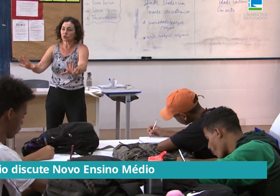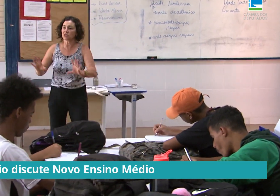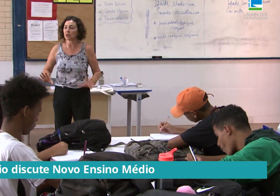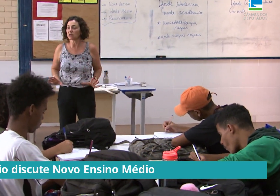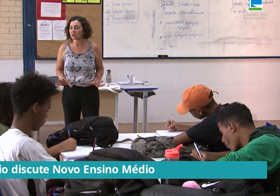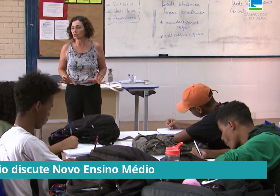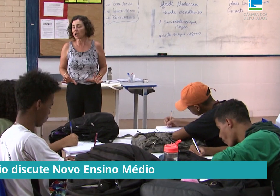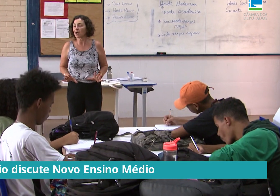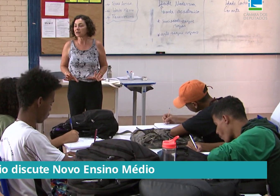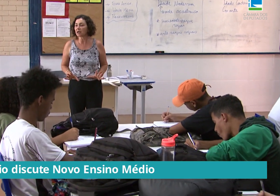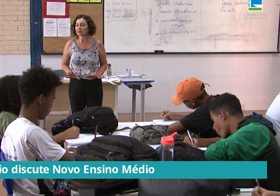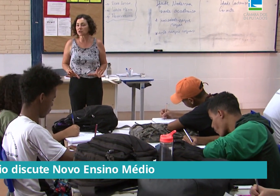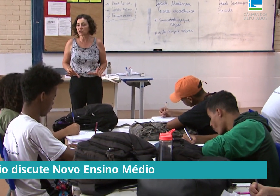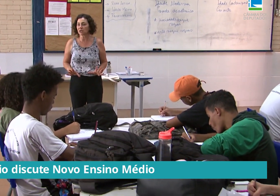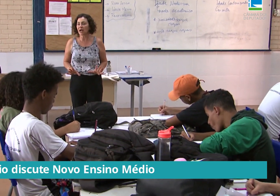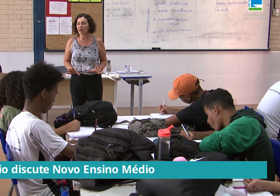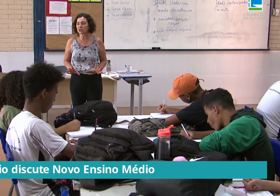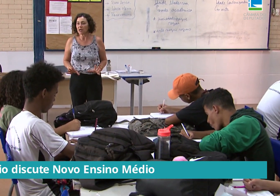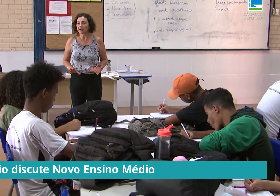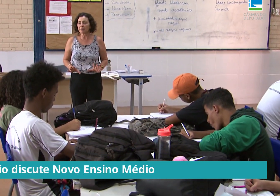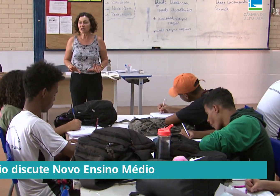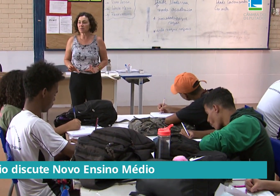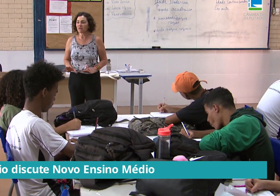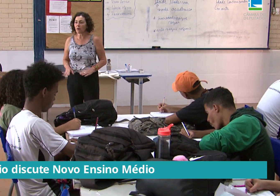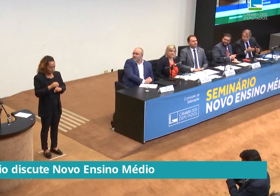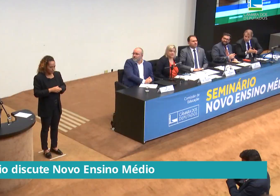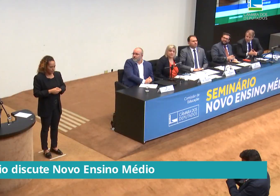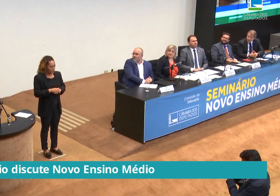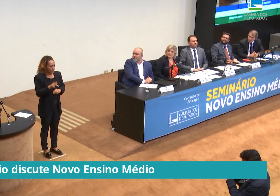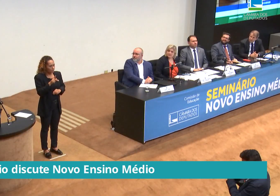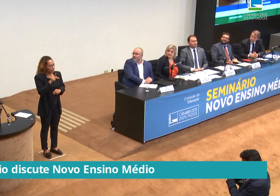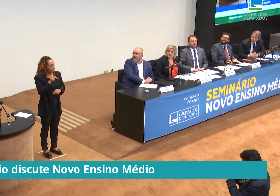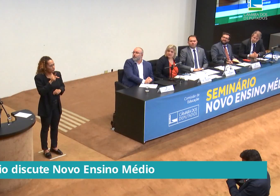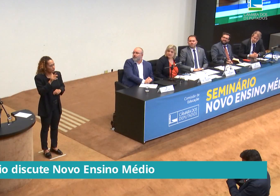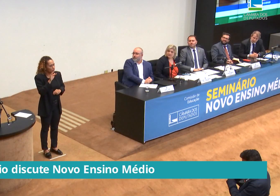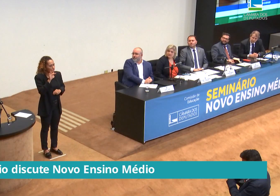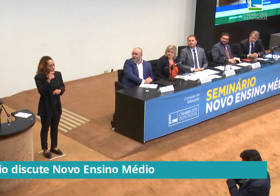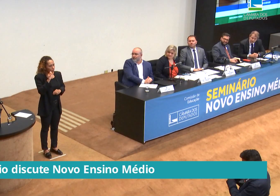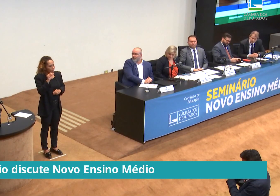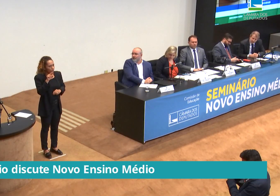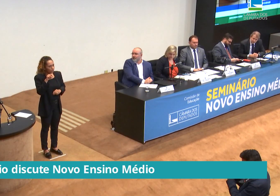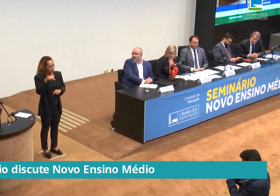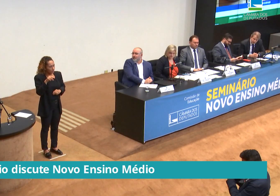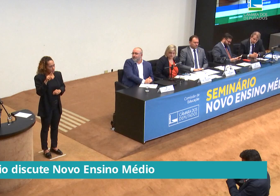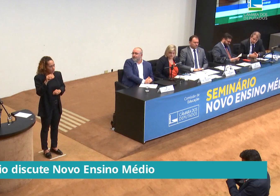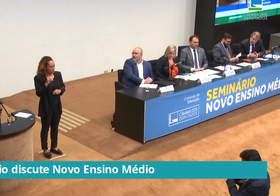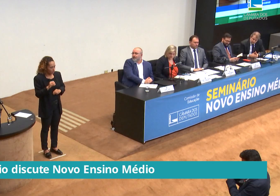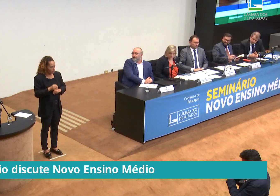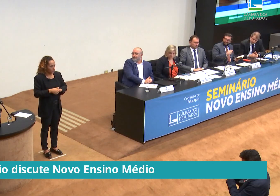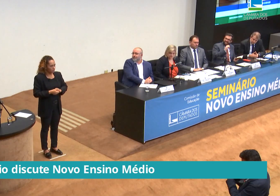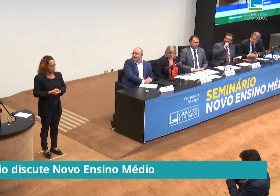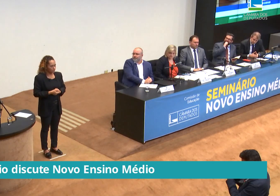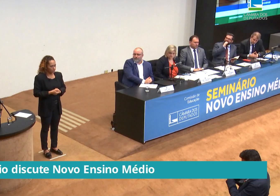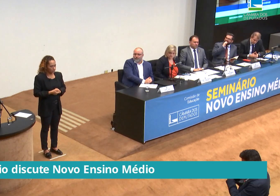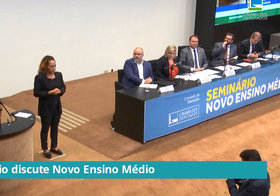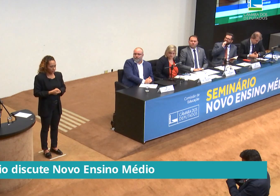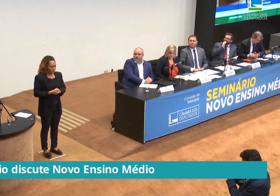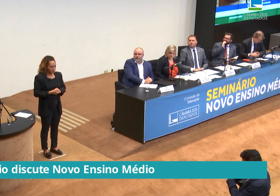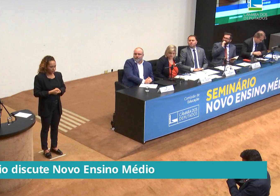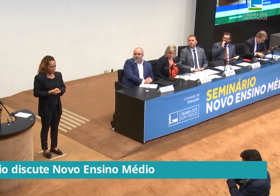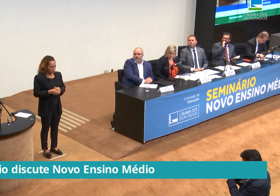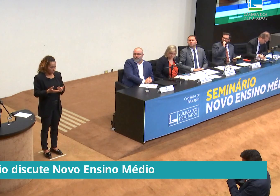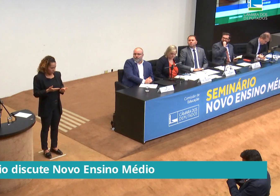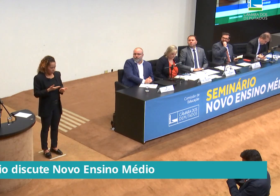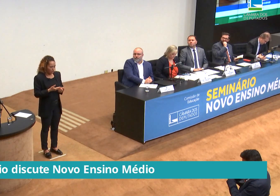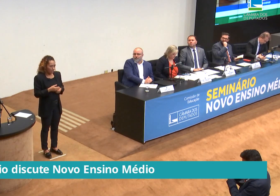pública para ouvir a sociedade sobre os problemas do modelo. Para o deputado Mendonça Filho, do União de Pernambuco, que era ministro da Educação